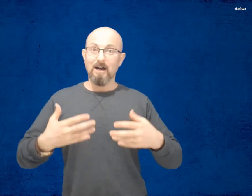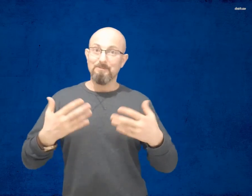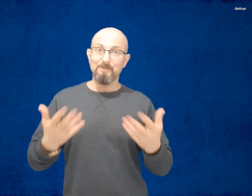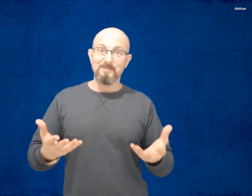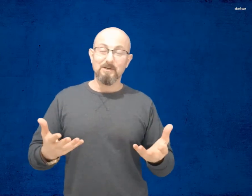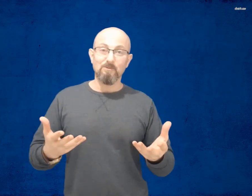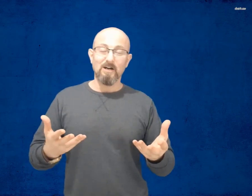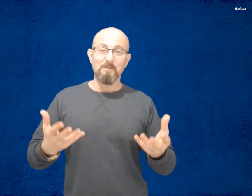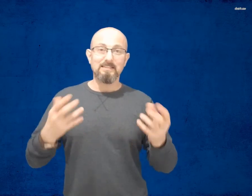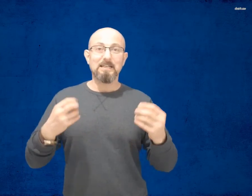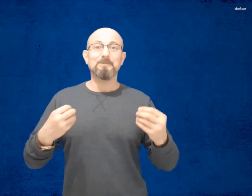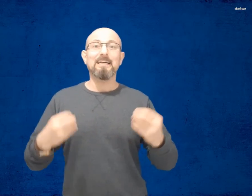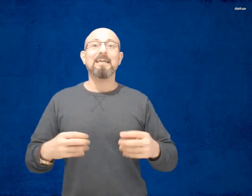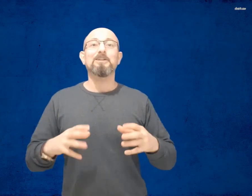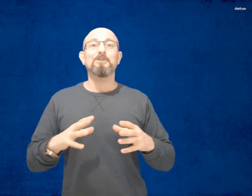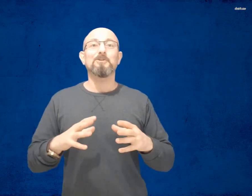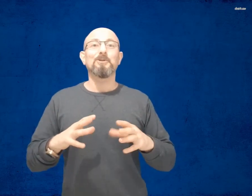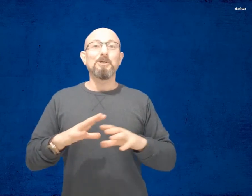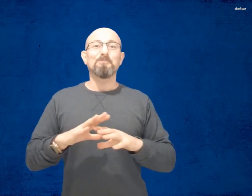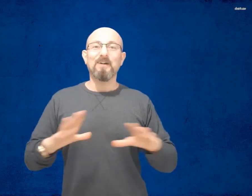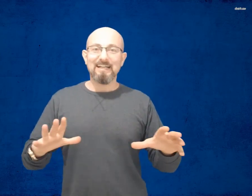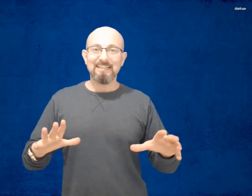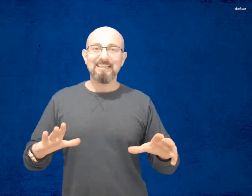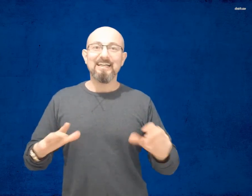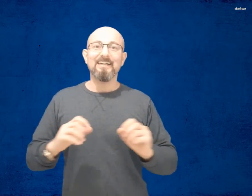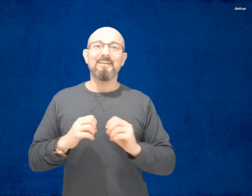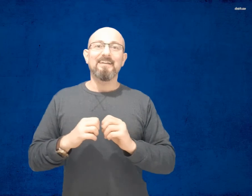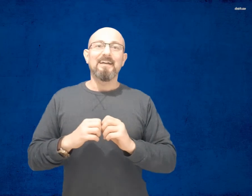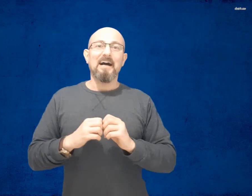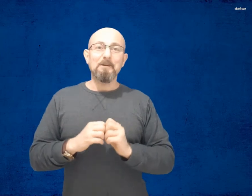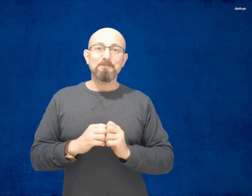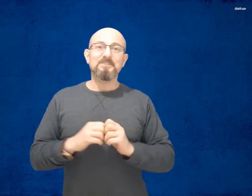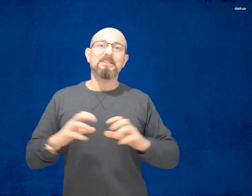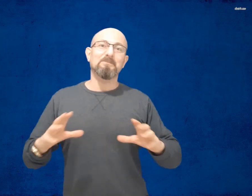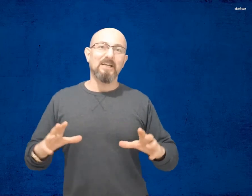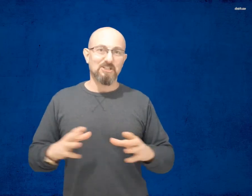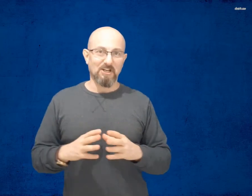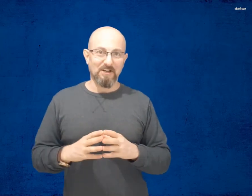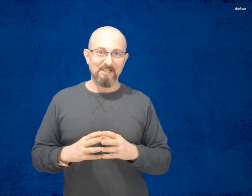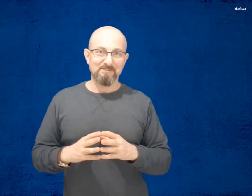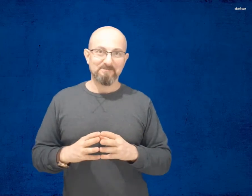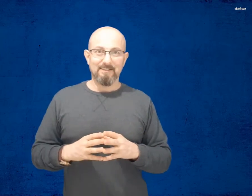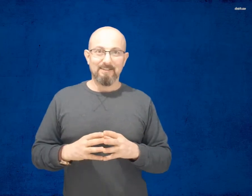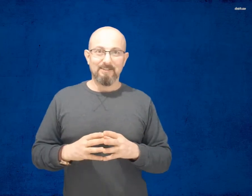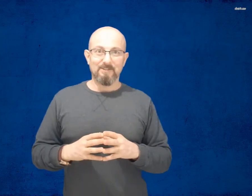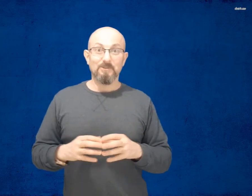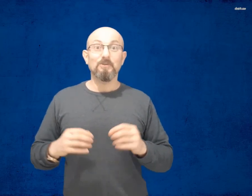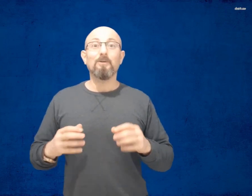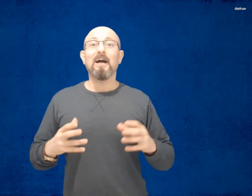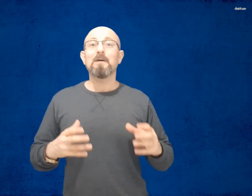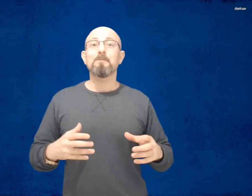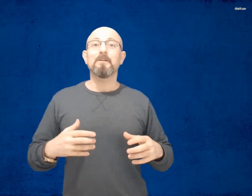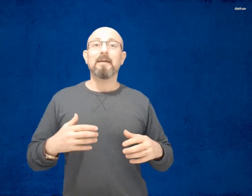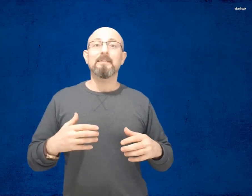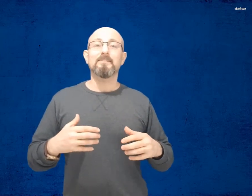بيسوها بس أنا متأكد أنه ما رح تلاقي أبسط من هالشرح ولو حابب أنك أنت